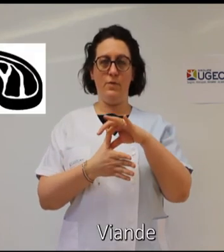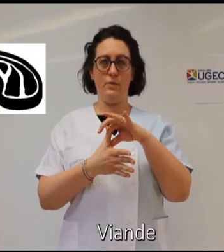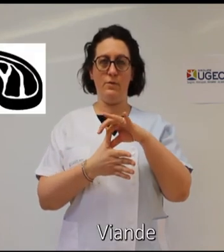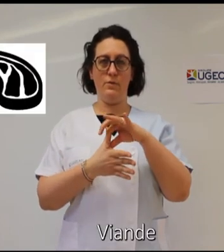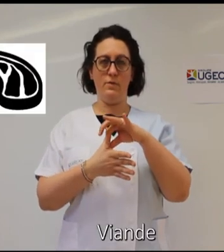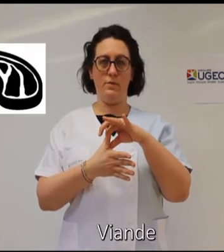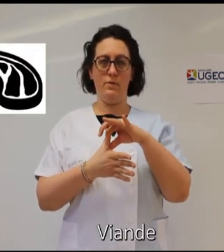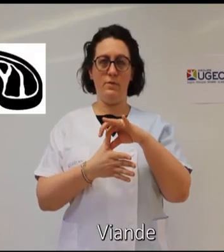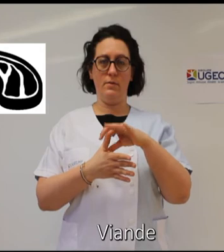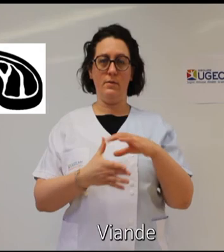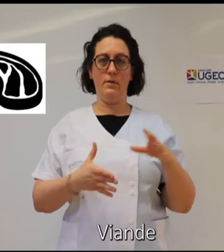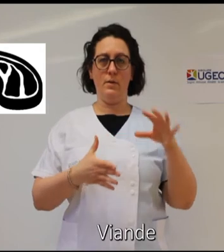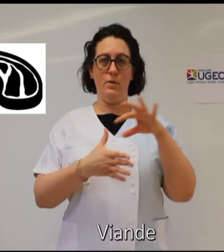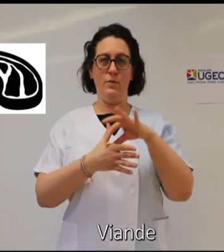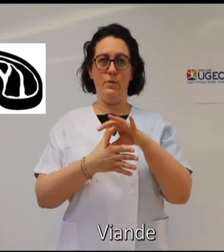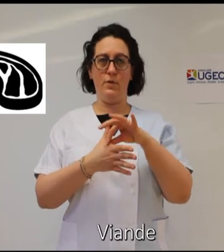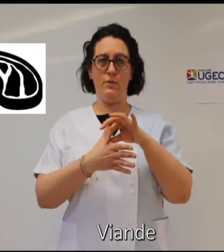viande, viande.